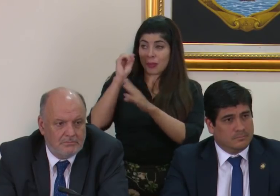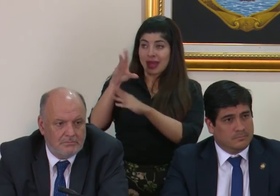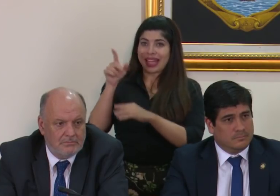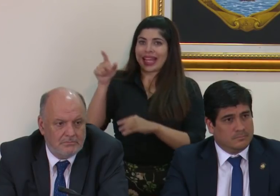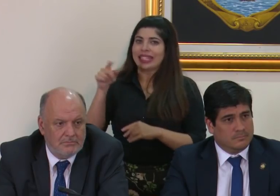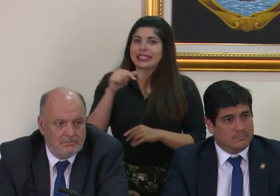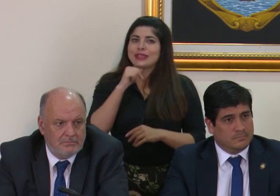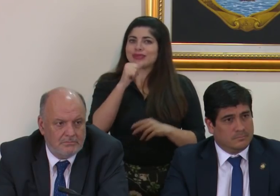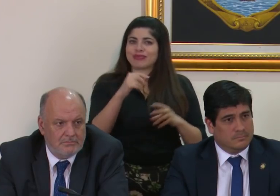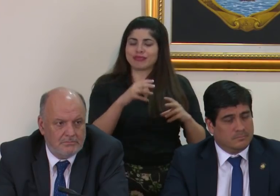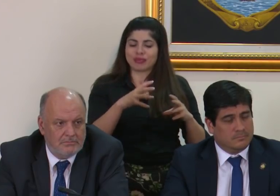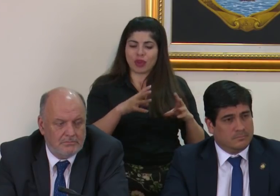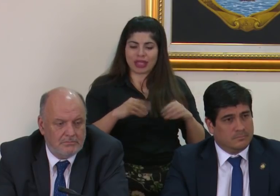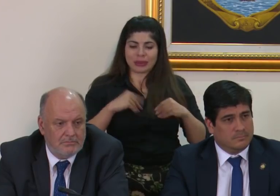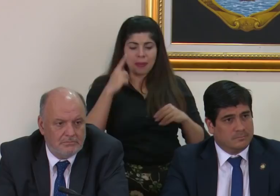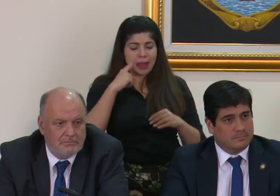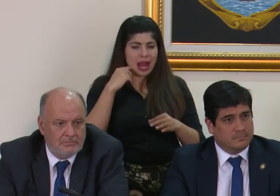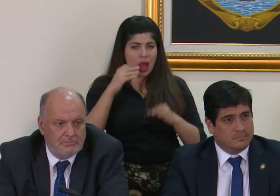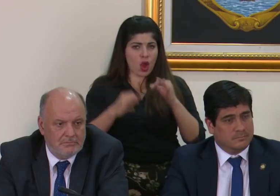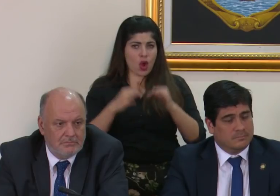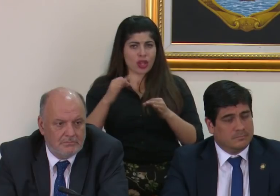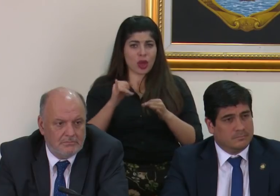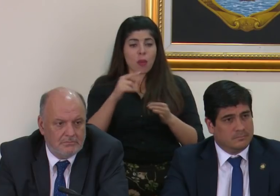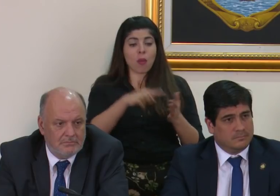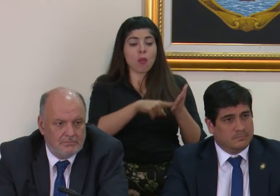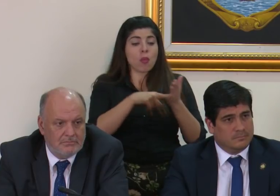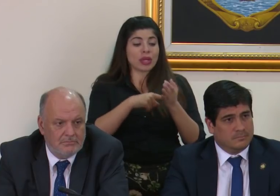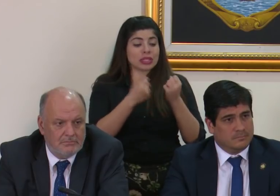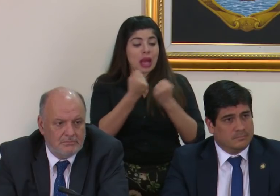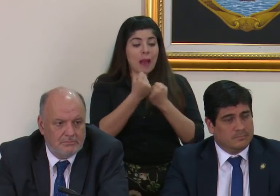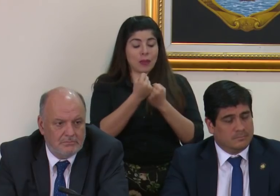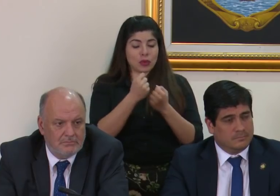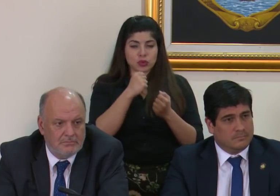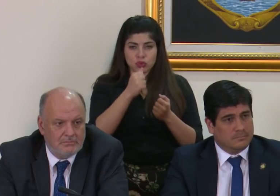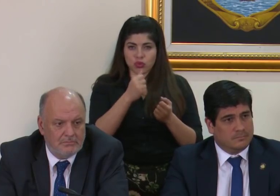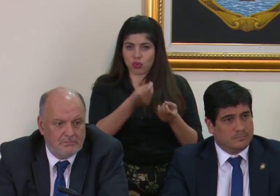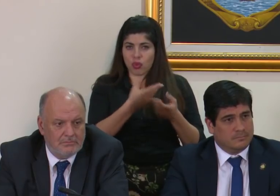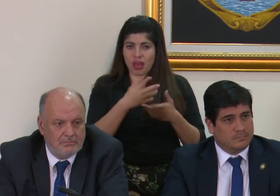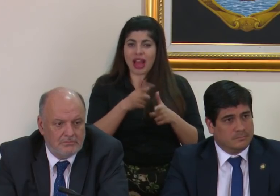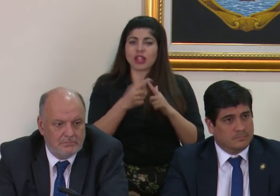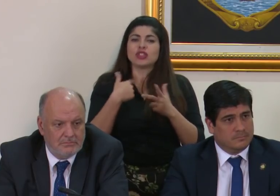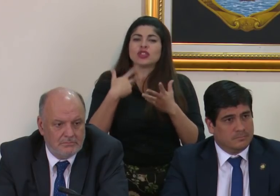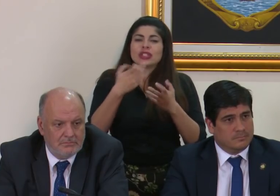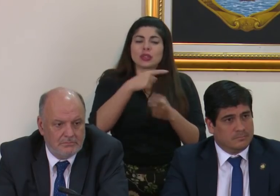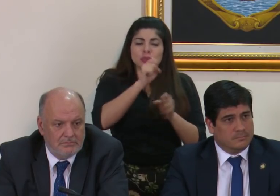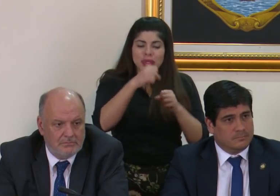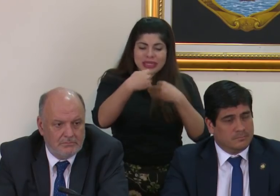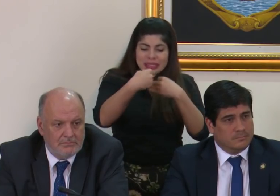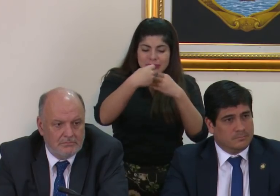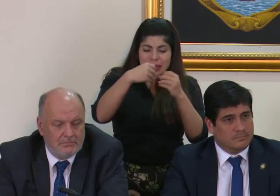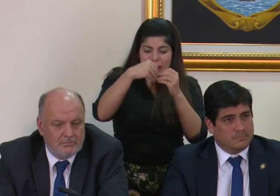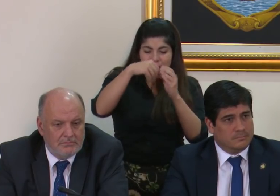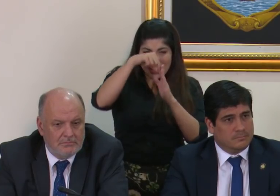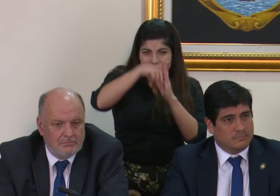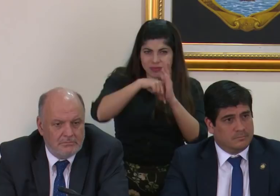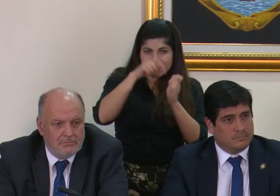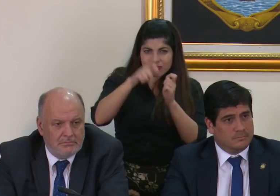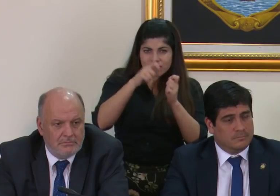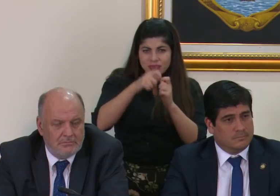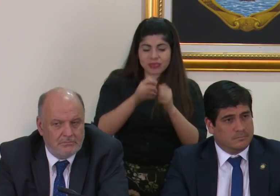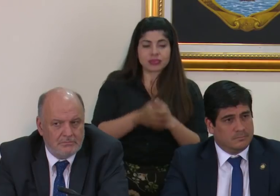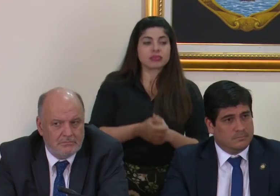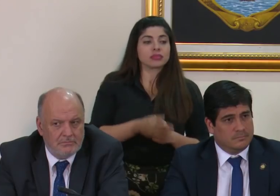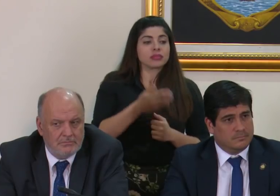recibo para la corte penal internacional como una muestra de apoyo hacia esa demanda entonces eso es que nos gustaría que usted precisara segundo Juan Carlos se habla